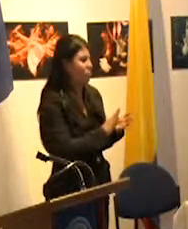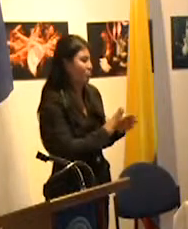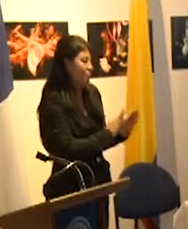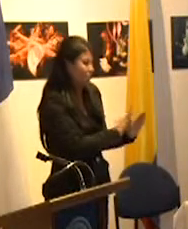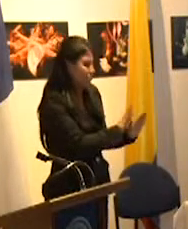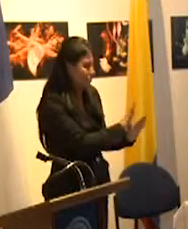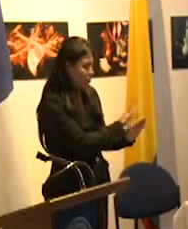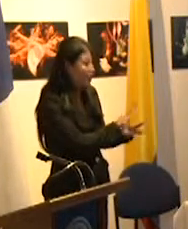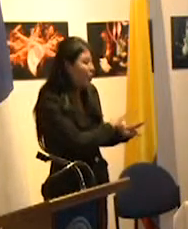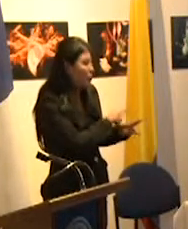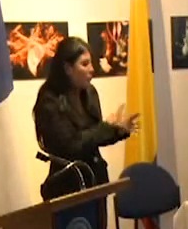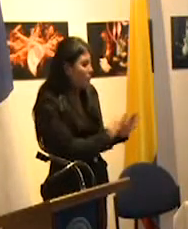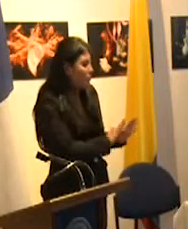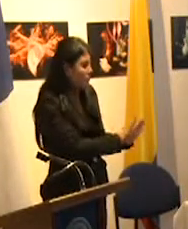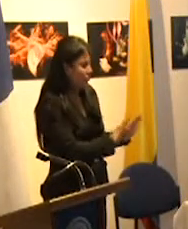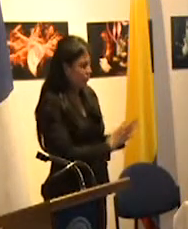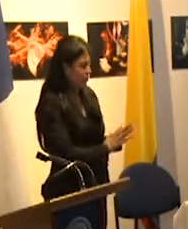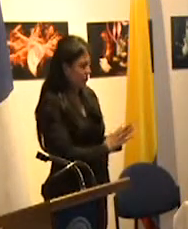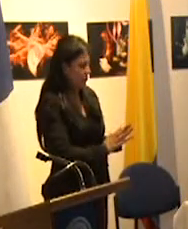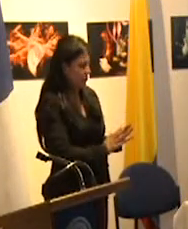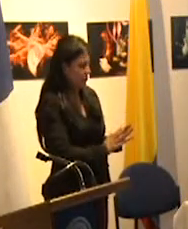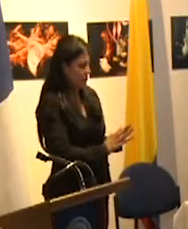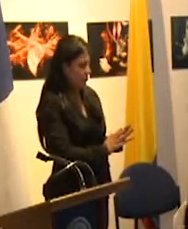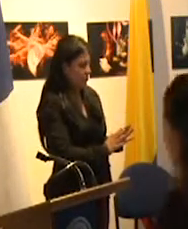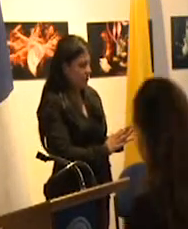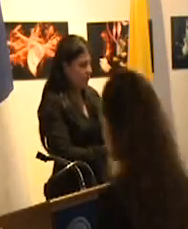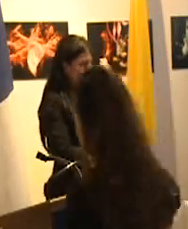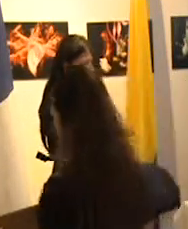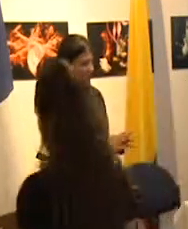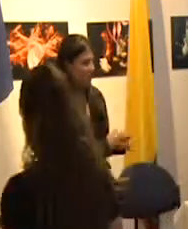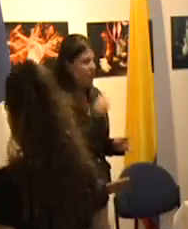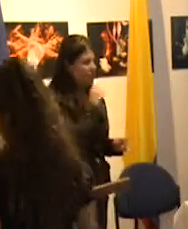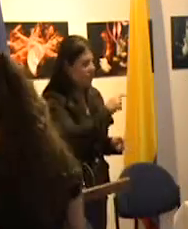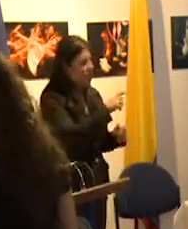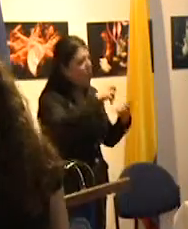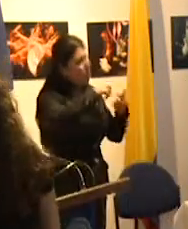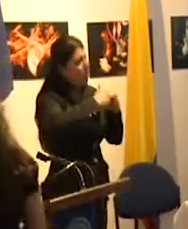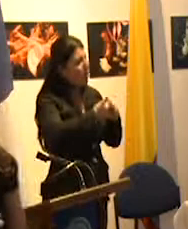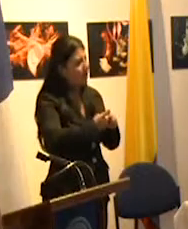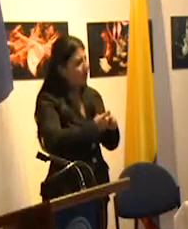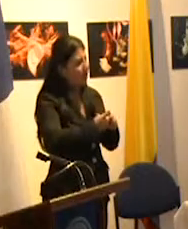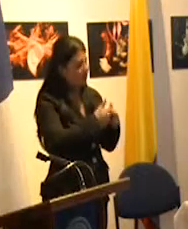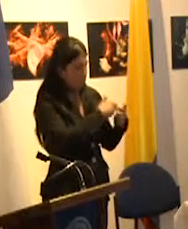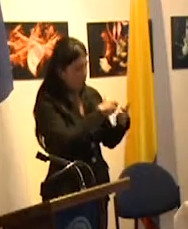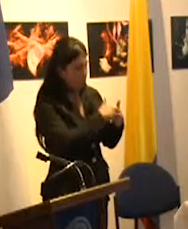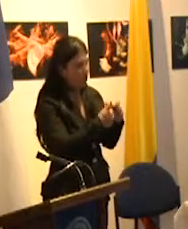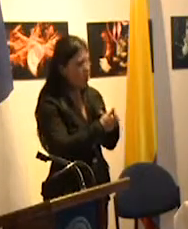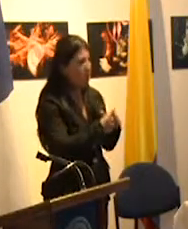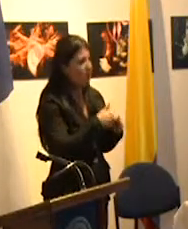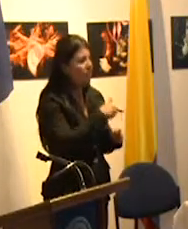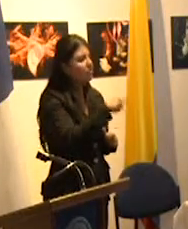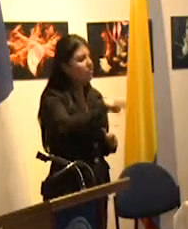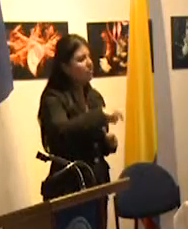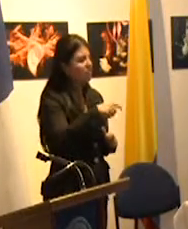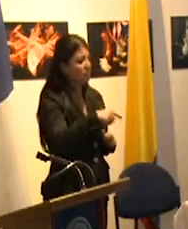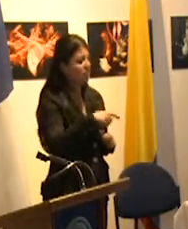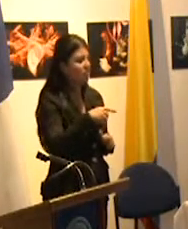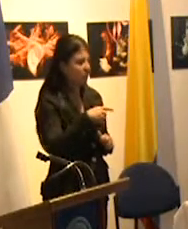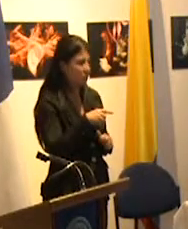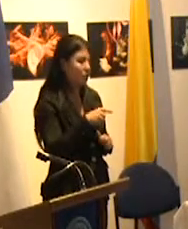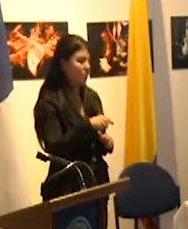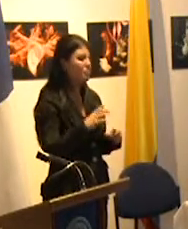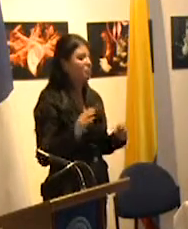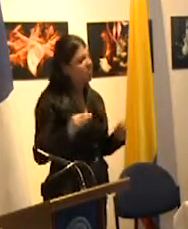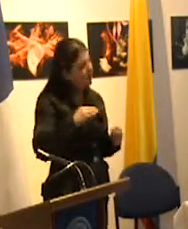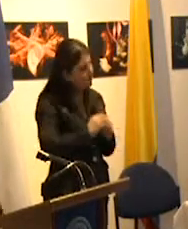de lado naturalmente o sea el problema es un problema que requiere